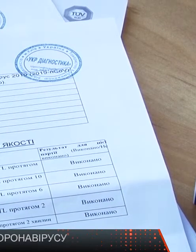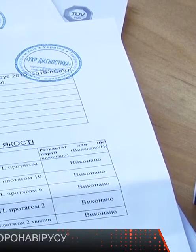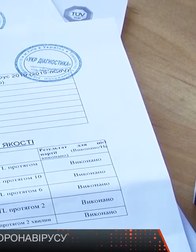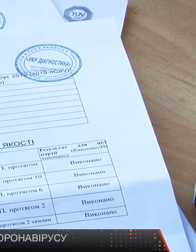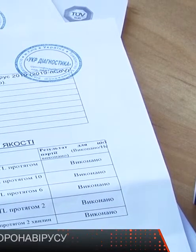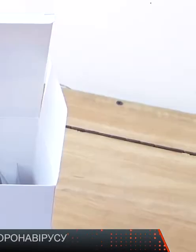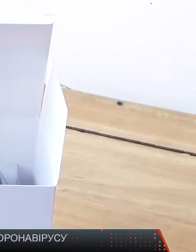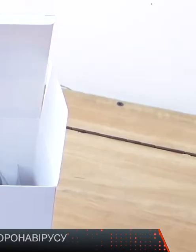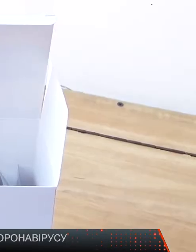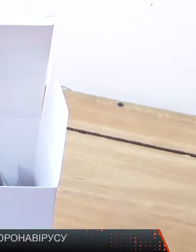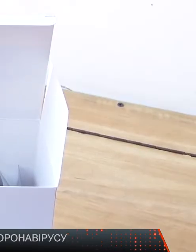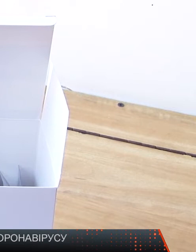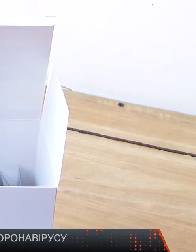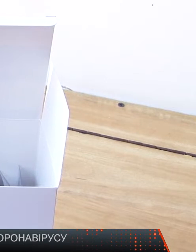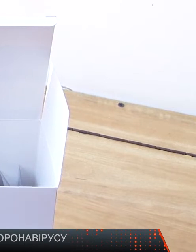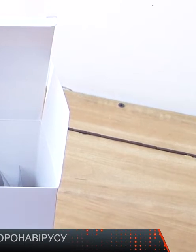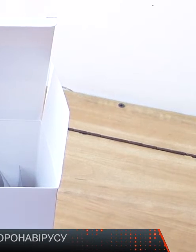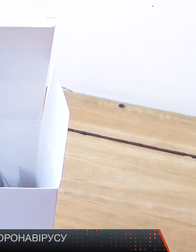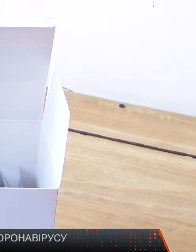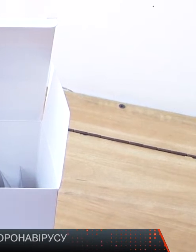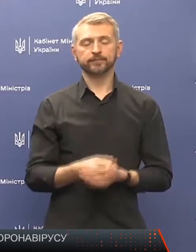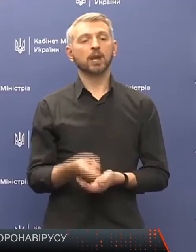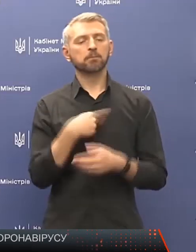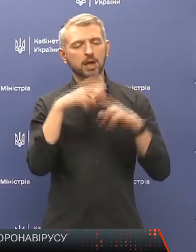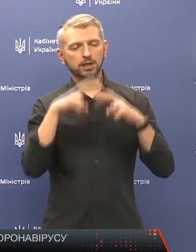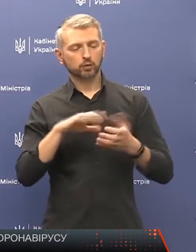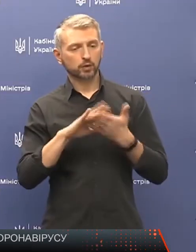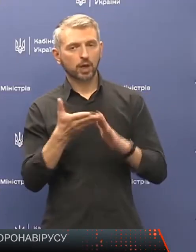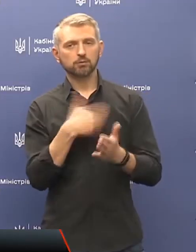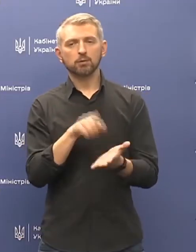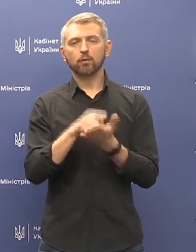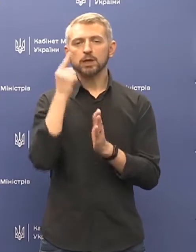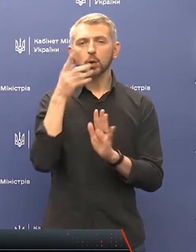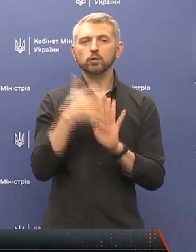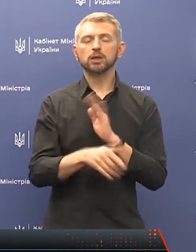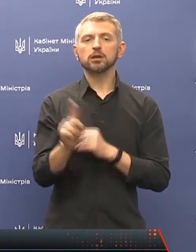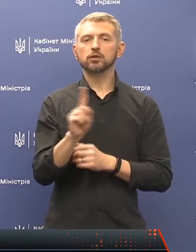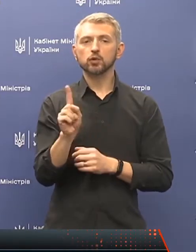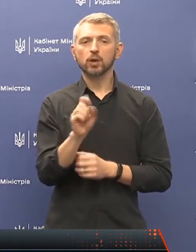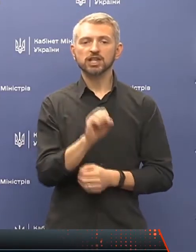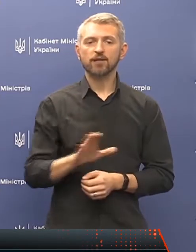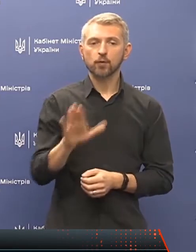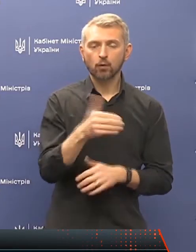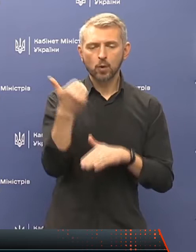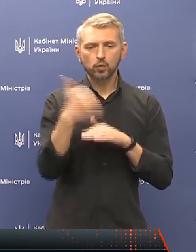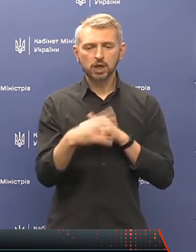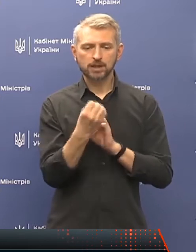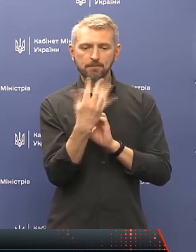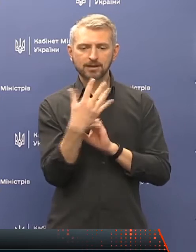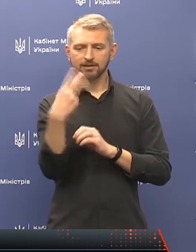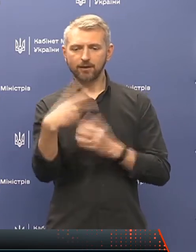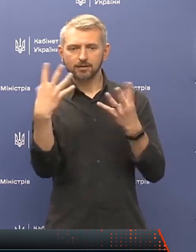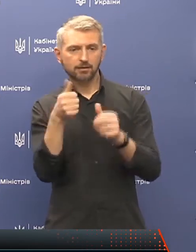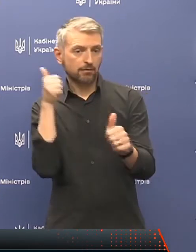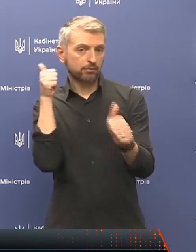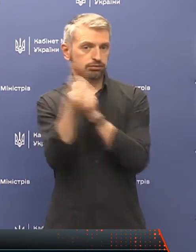тотальне тестування ПЛР-тестами населення? Ми повинні розуміти, що Європа вже на 15-20 днів